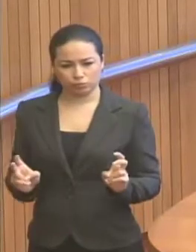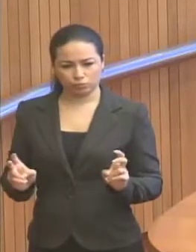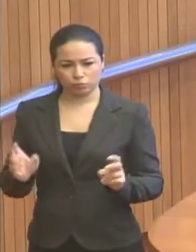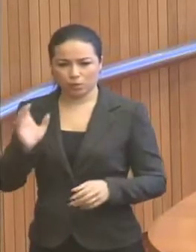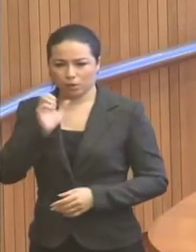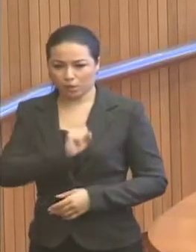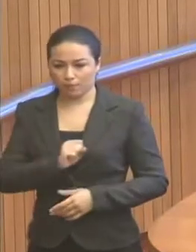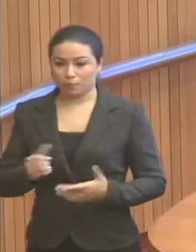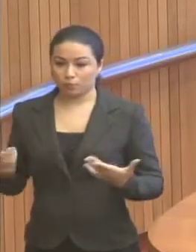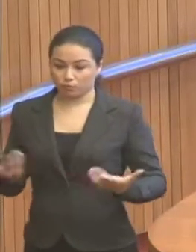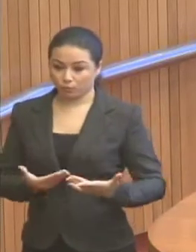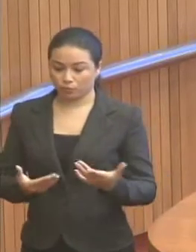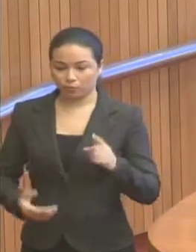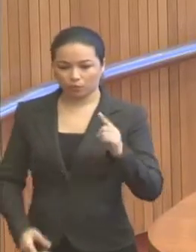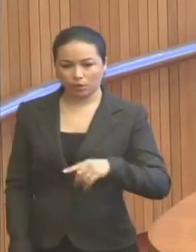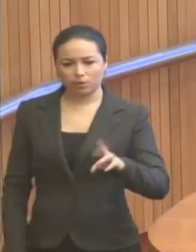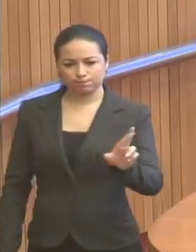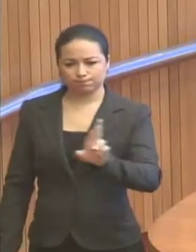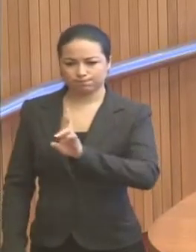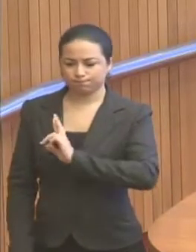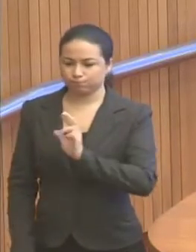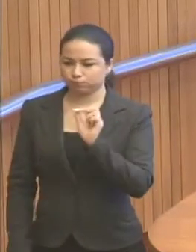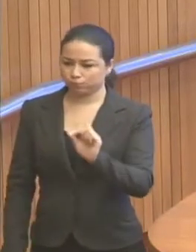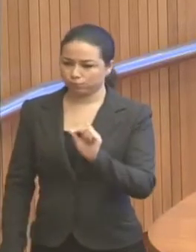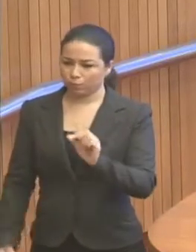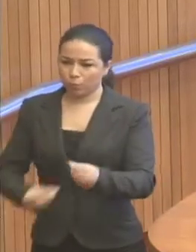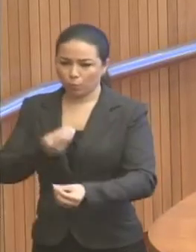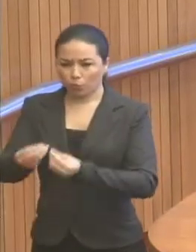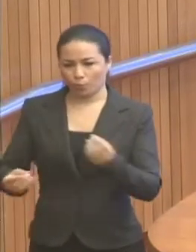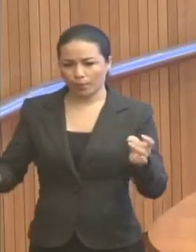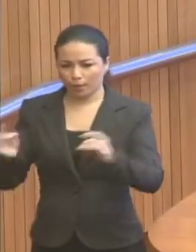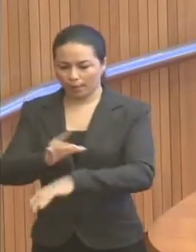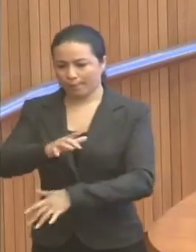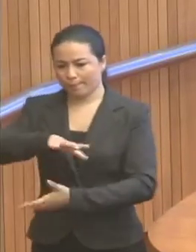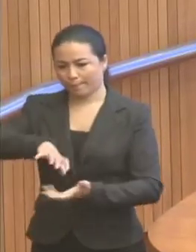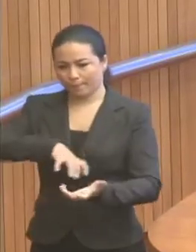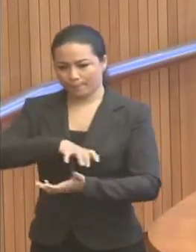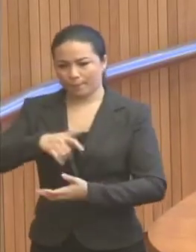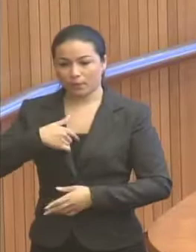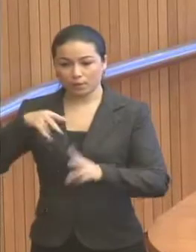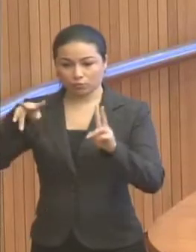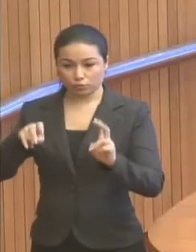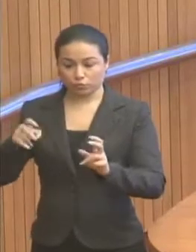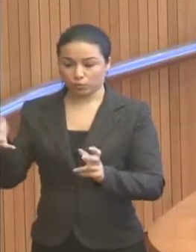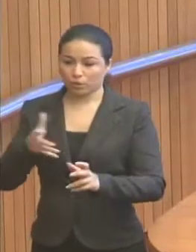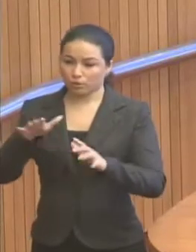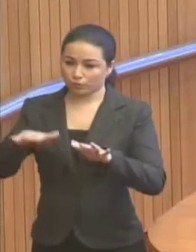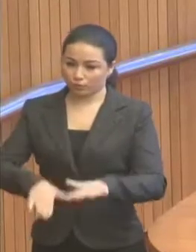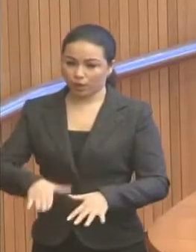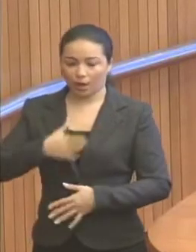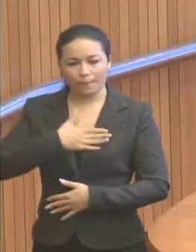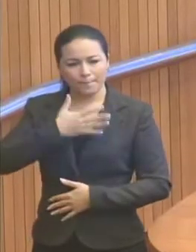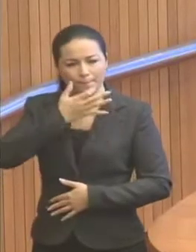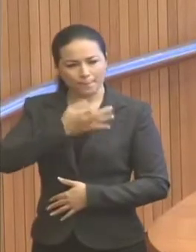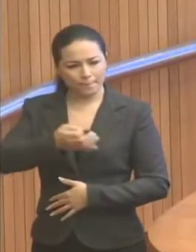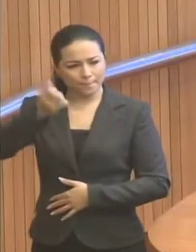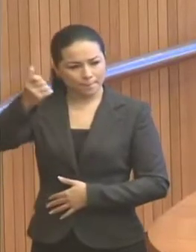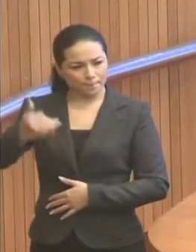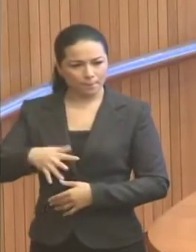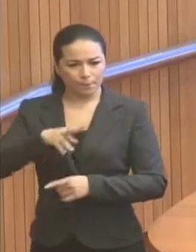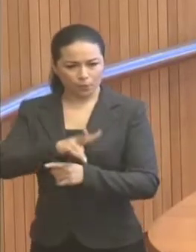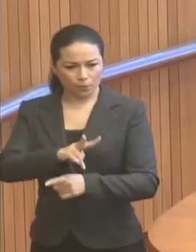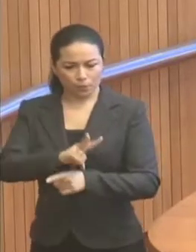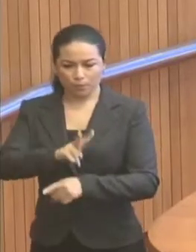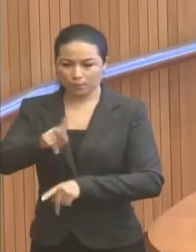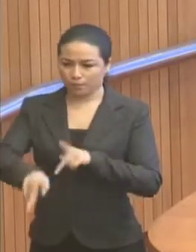emergencial, que é a solução para a greve, nesse ponto eu quero deixar muito clara a minha posição em favor